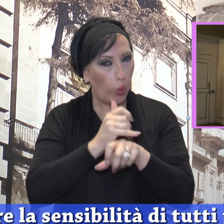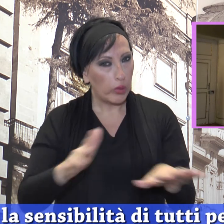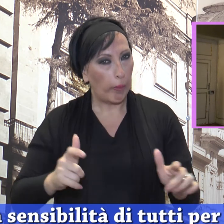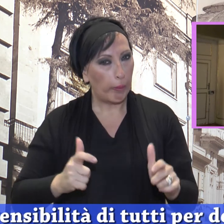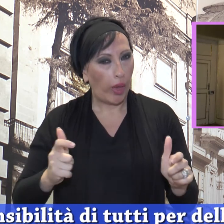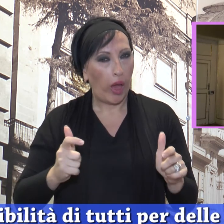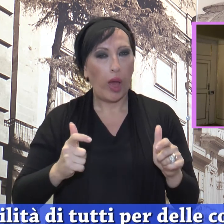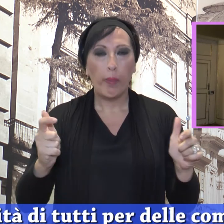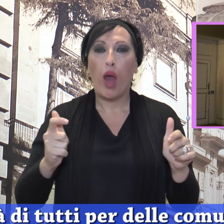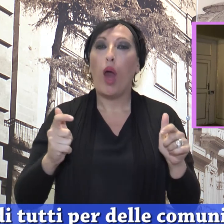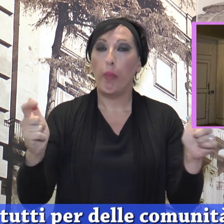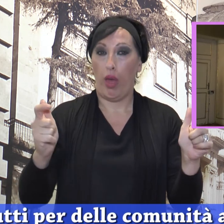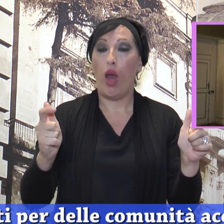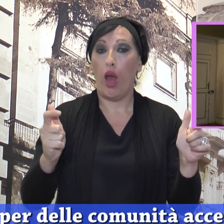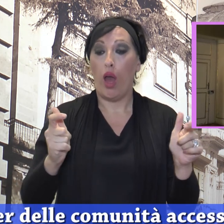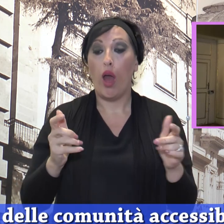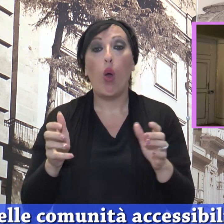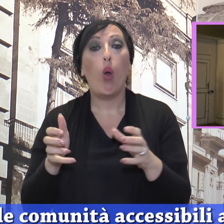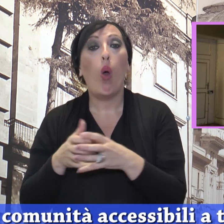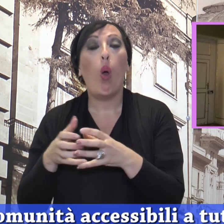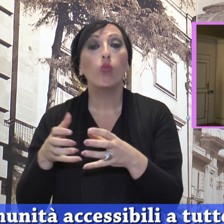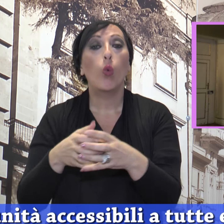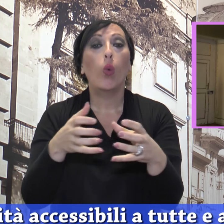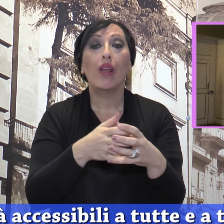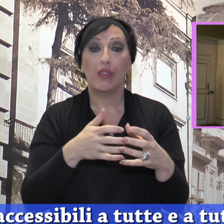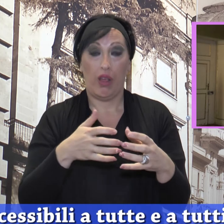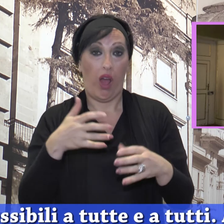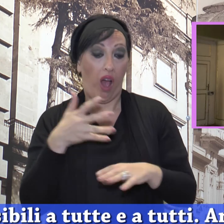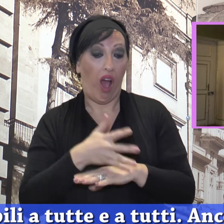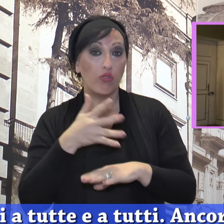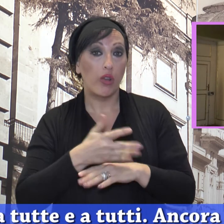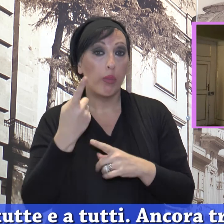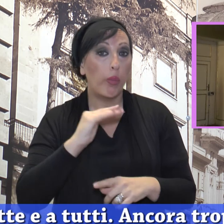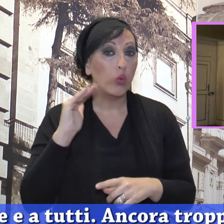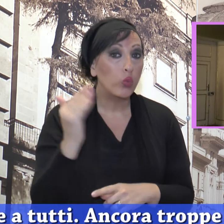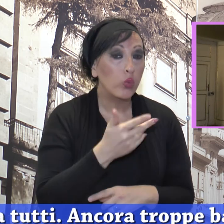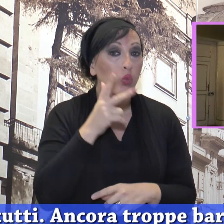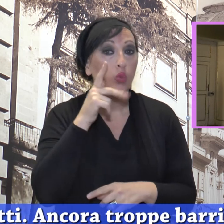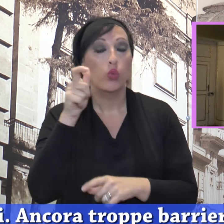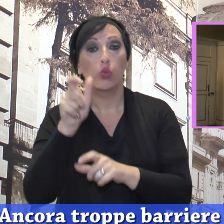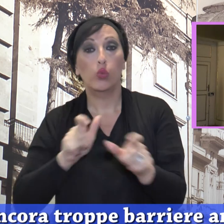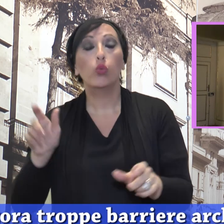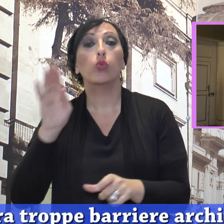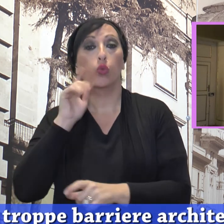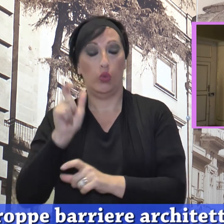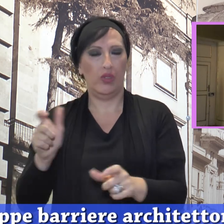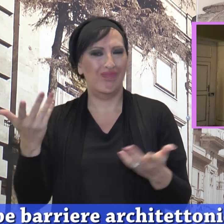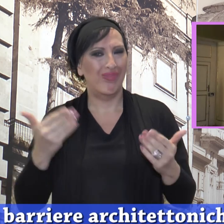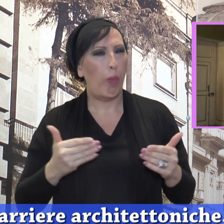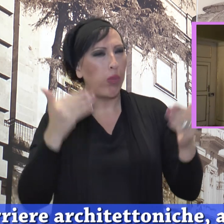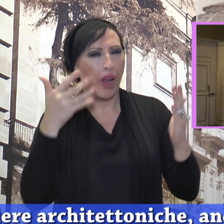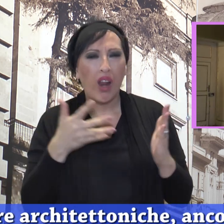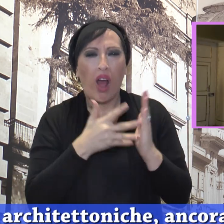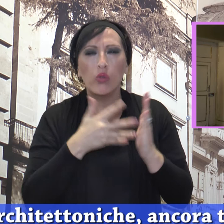sensibilità di tutti per delle comunità accessibili a tutte e a tutti. Ancora